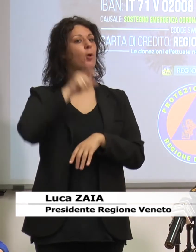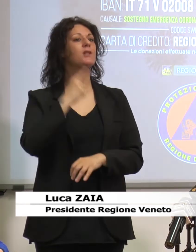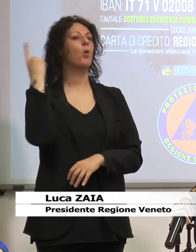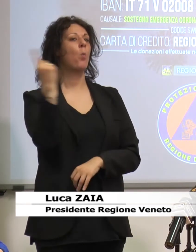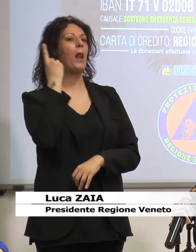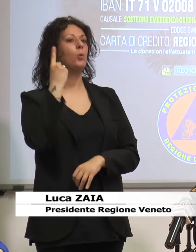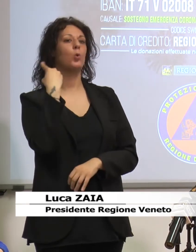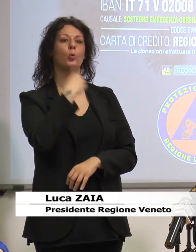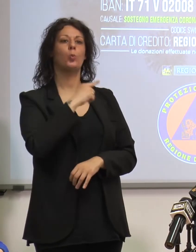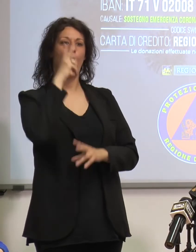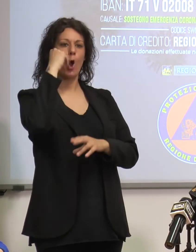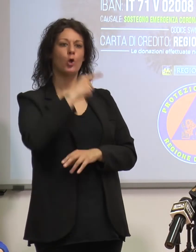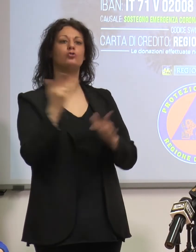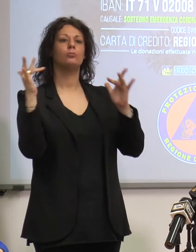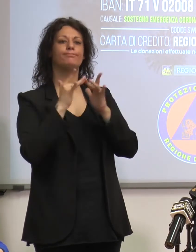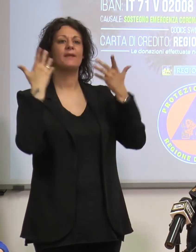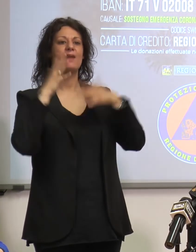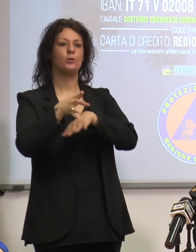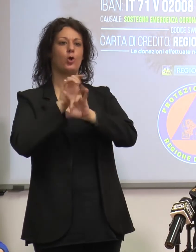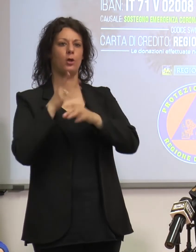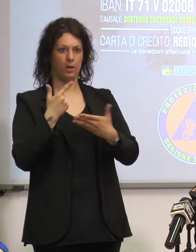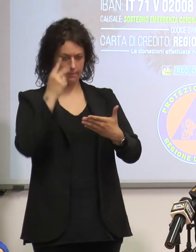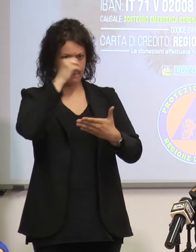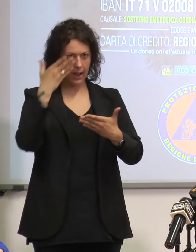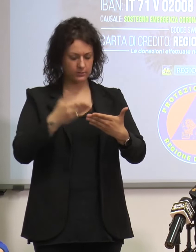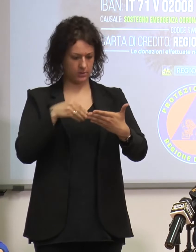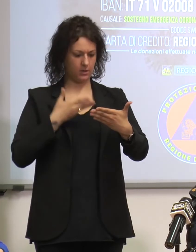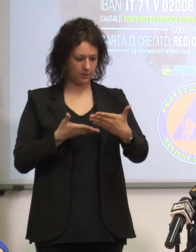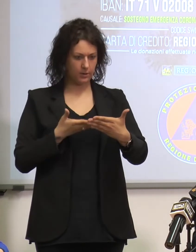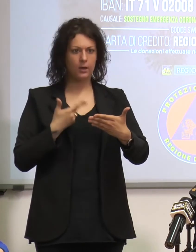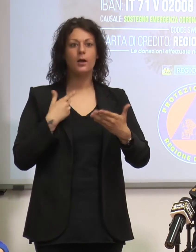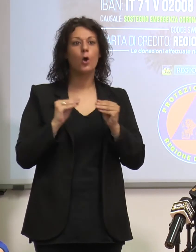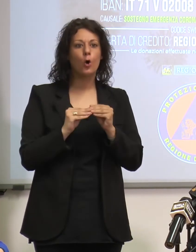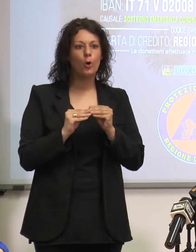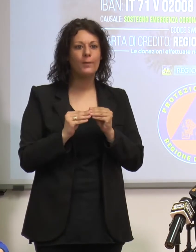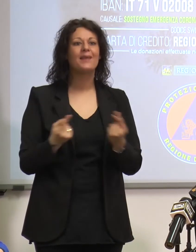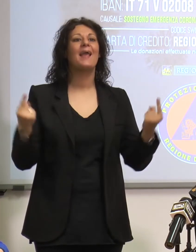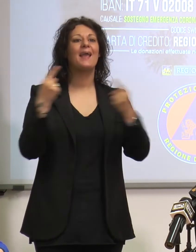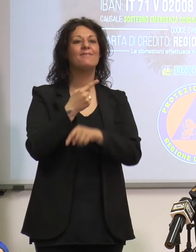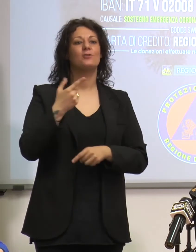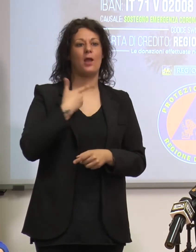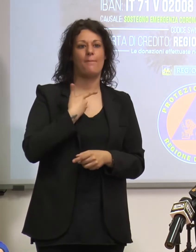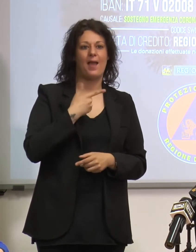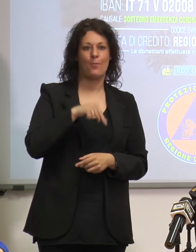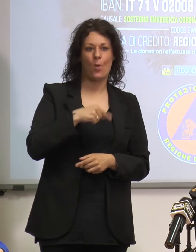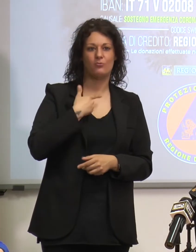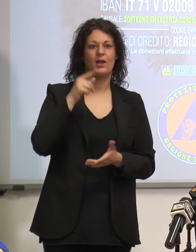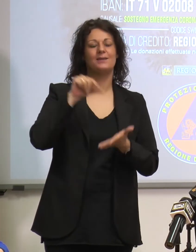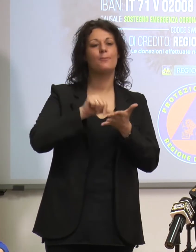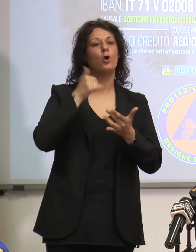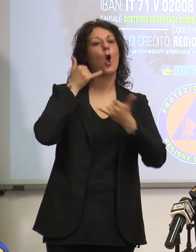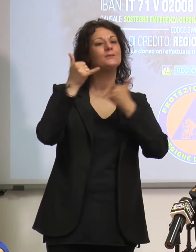e contattassimo noi i cittadini, abbiamo un call center, ci chiamiamo il cittadino, lo contattiamo, gli parliamo. Ma questa può essere